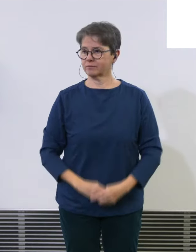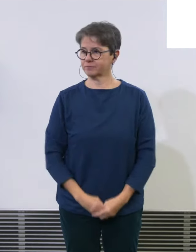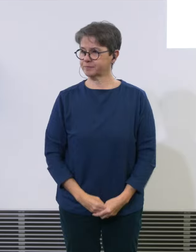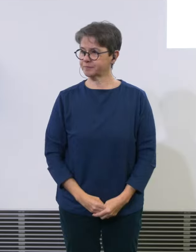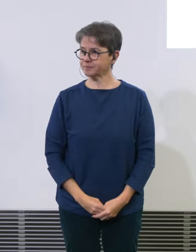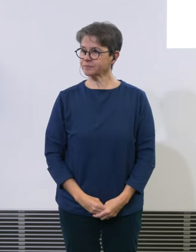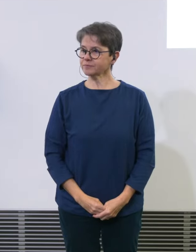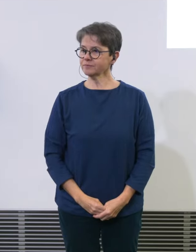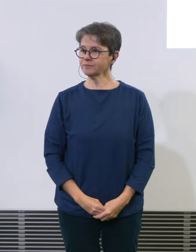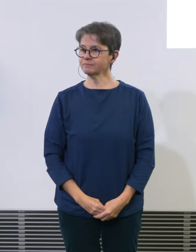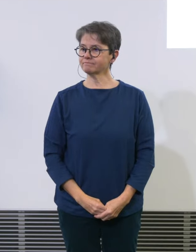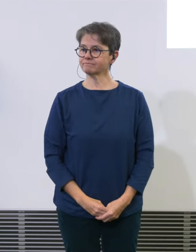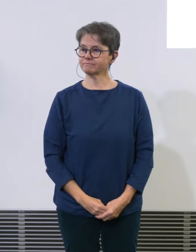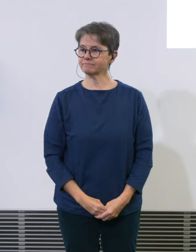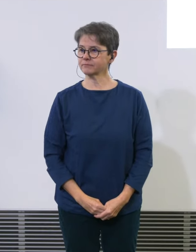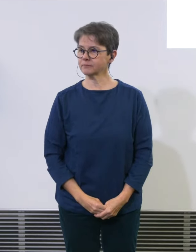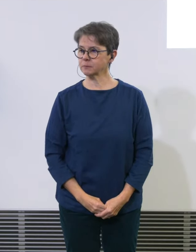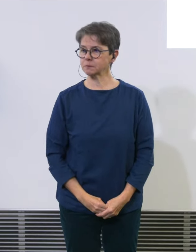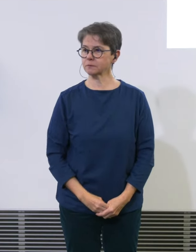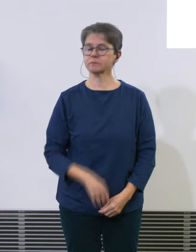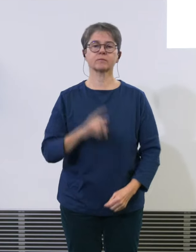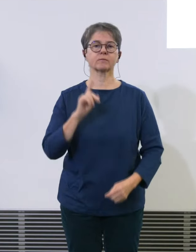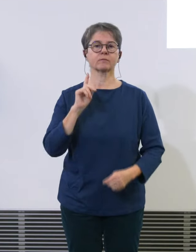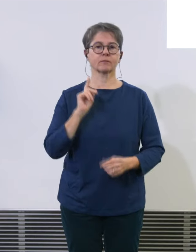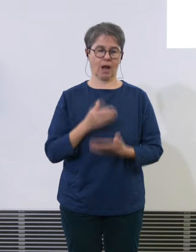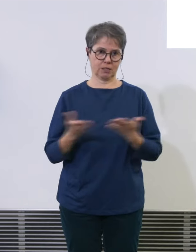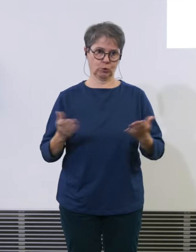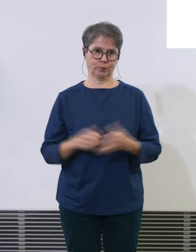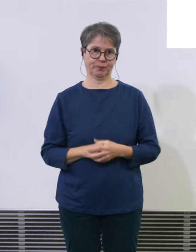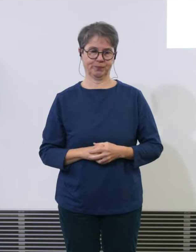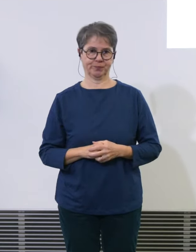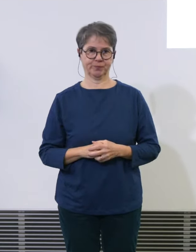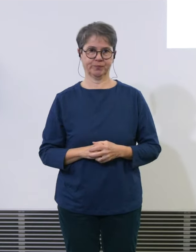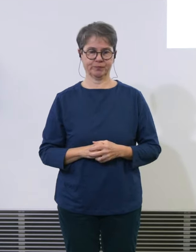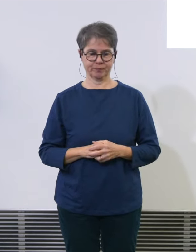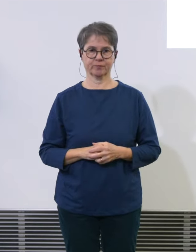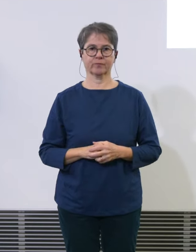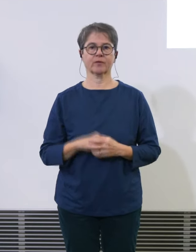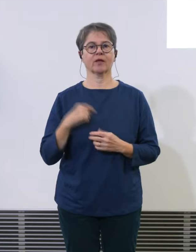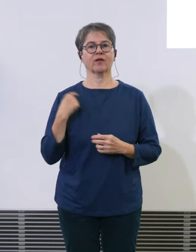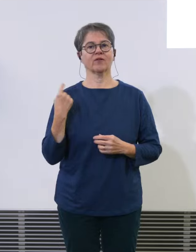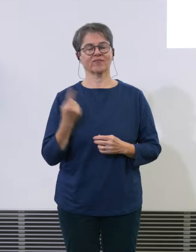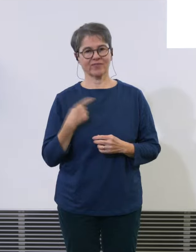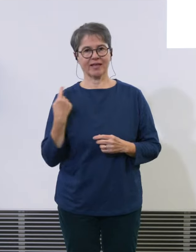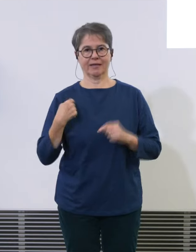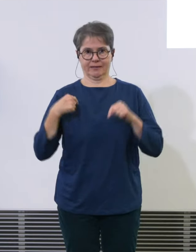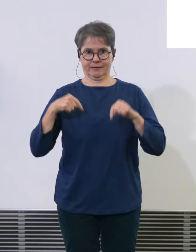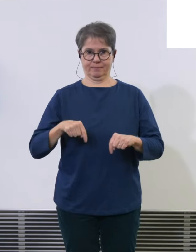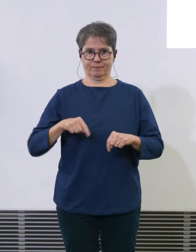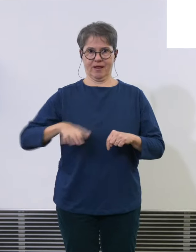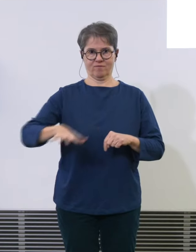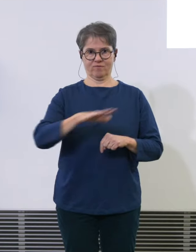Also, wir haben auf dem Flughafen wegen der Komplexität